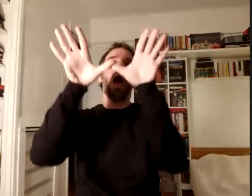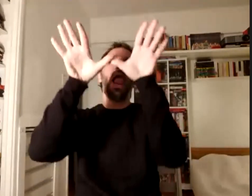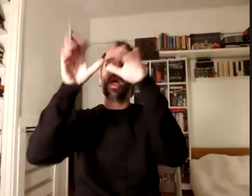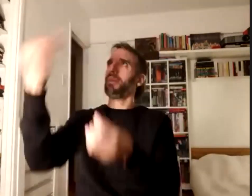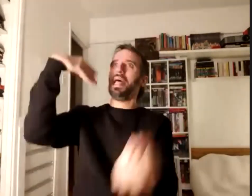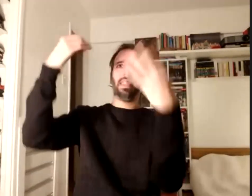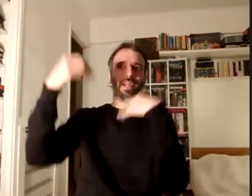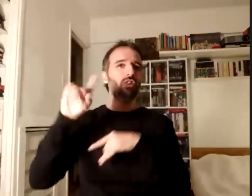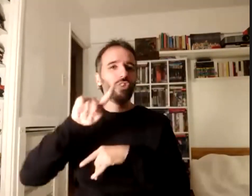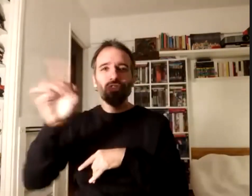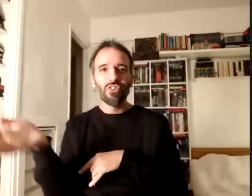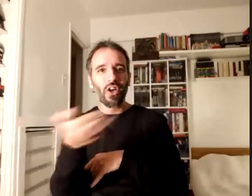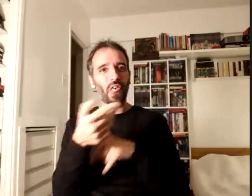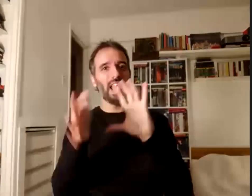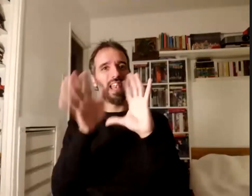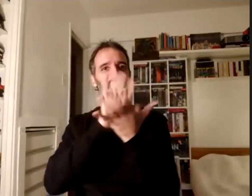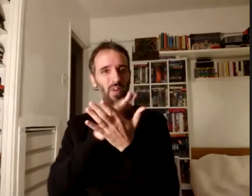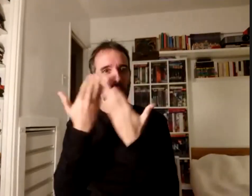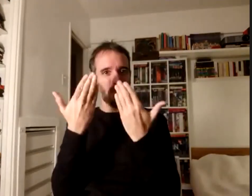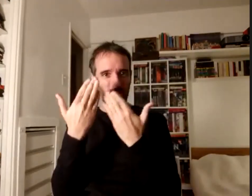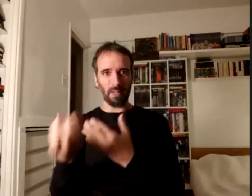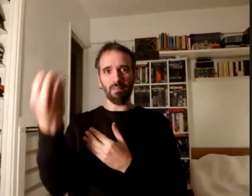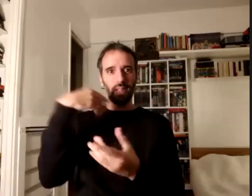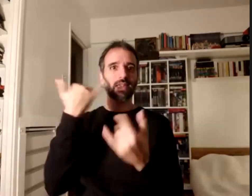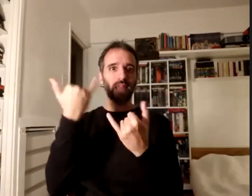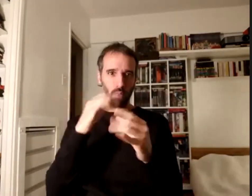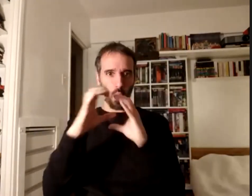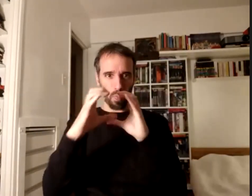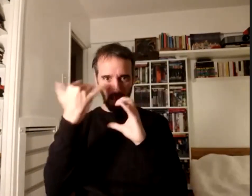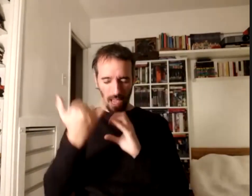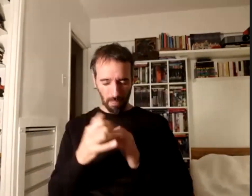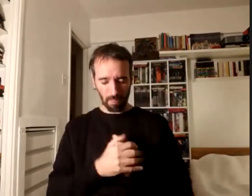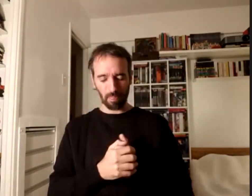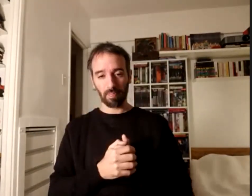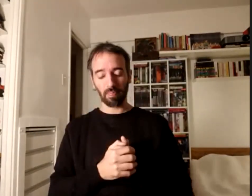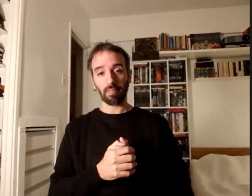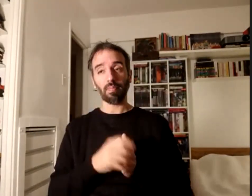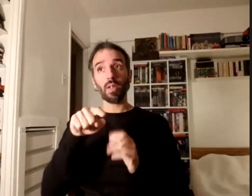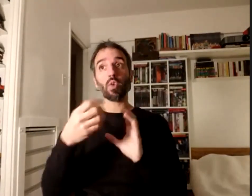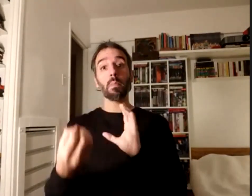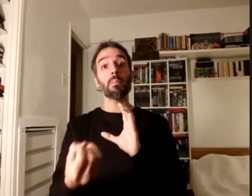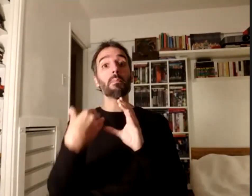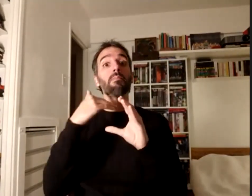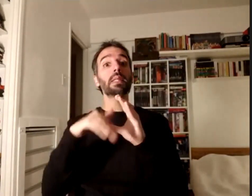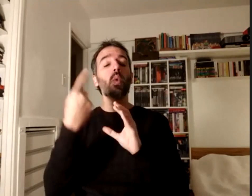en las que por estos tiempos nos estamos comunicando entre esos mensajes una compañera del profesorado